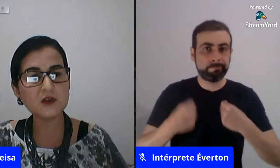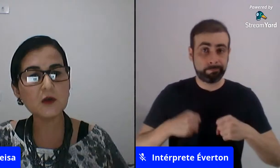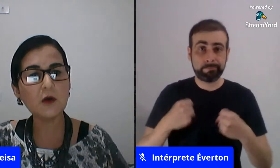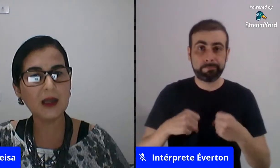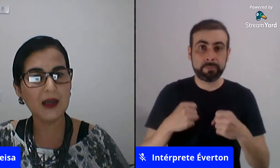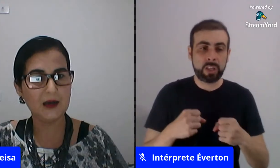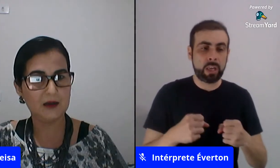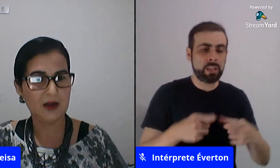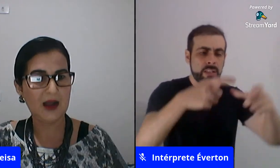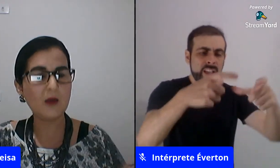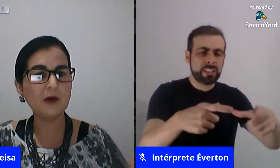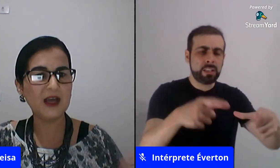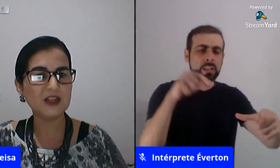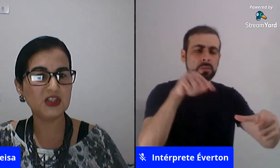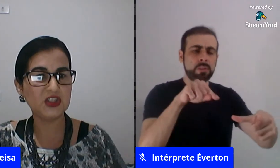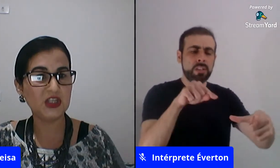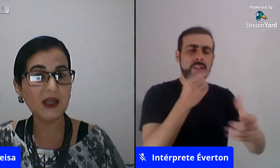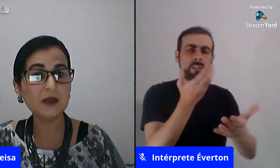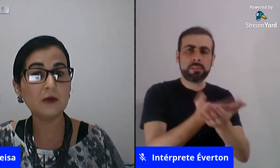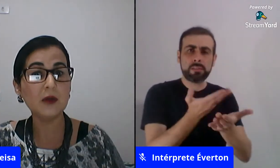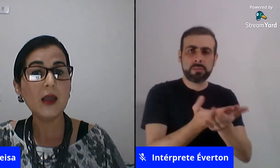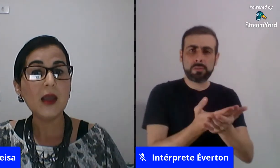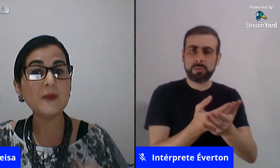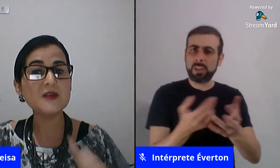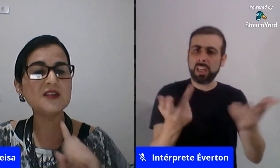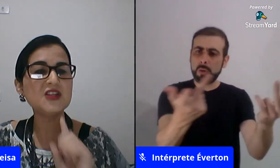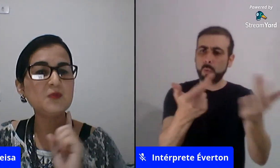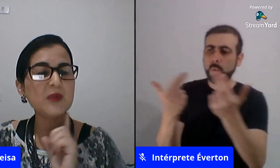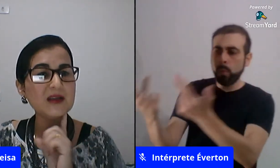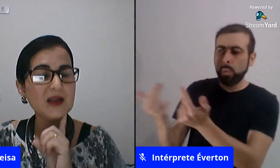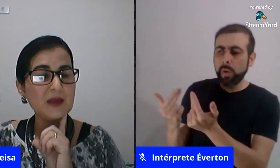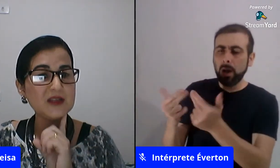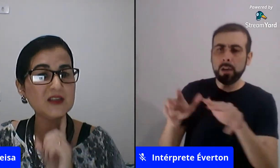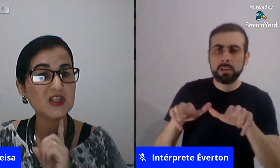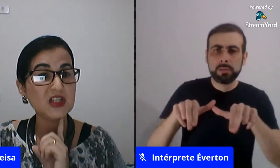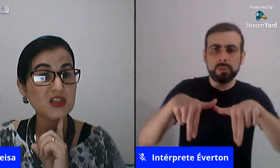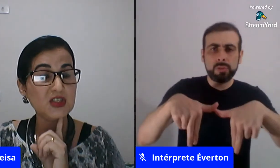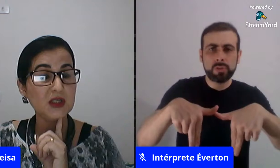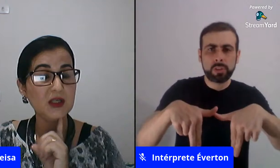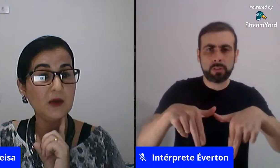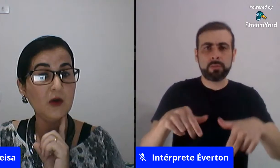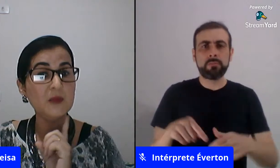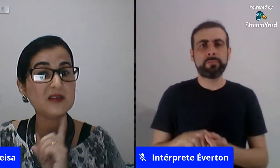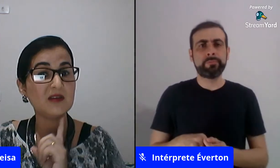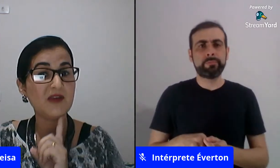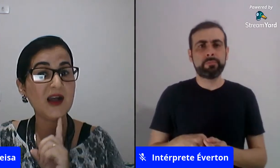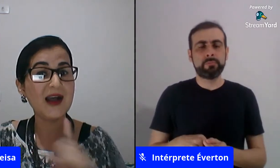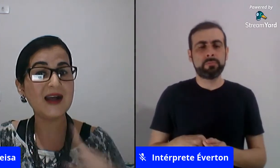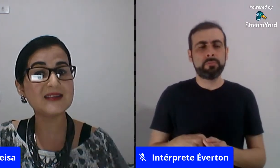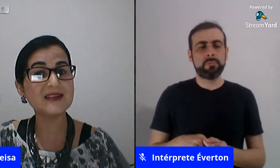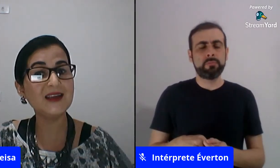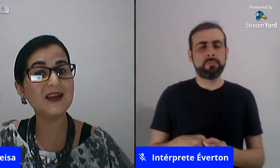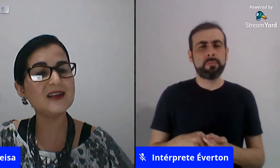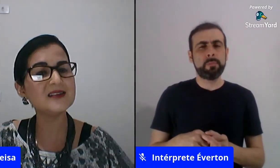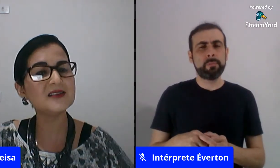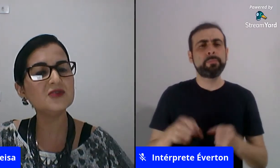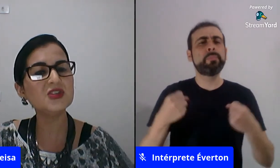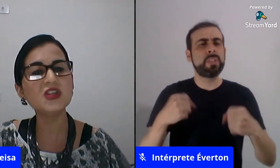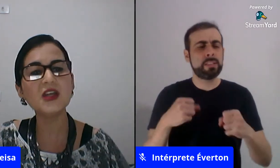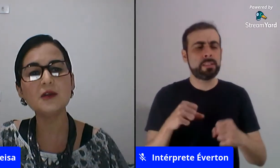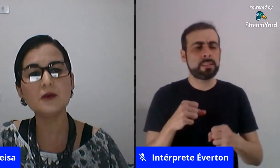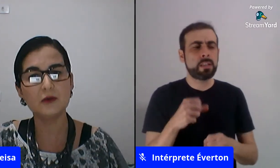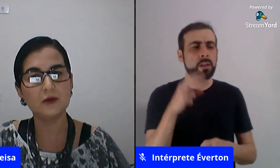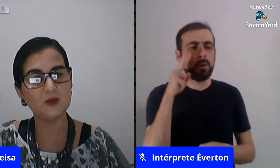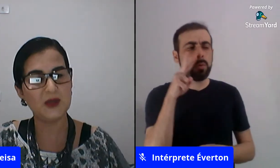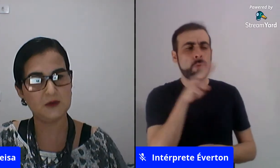ambiente também escolar a igualdade de gênero é preciso a gente é preciso a gente observar a segregação